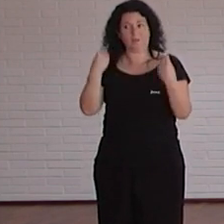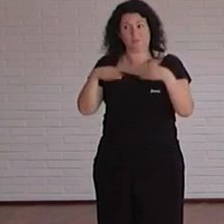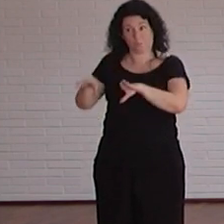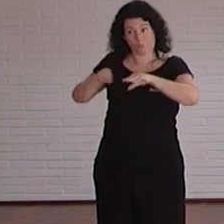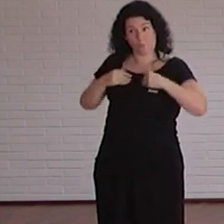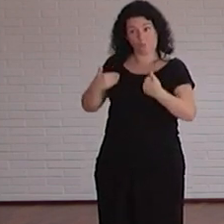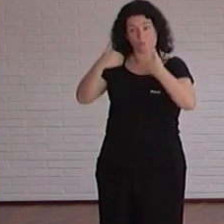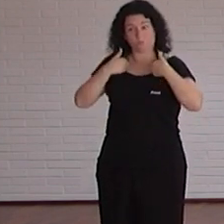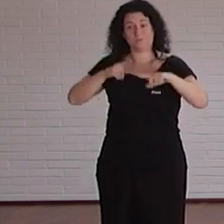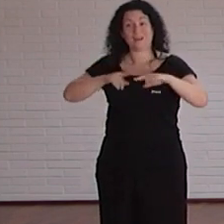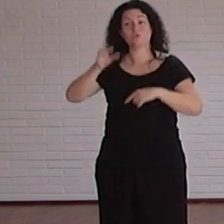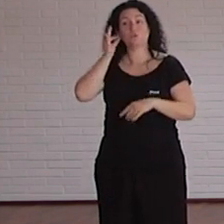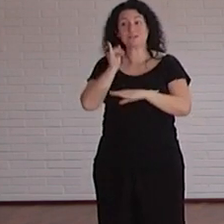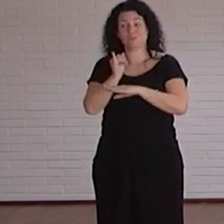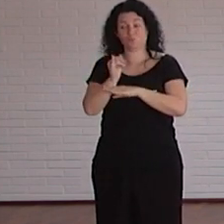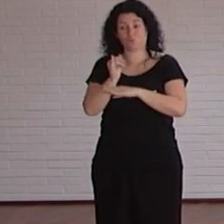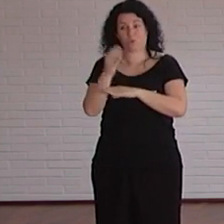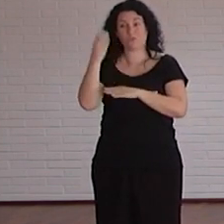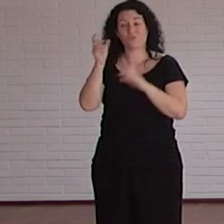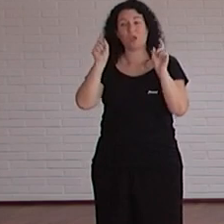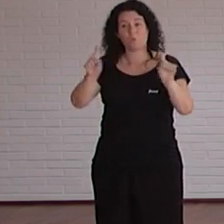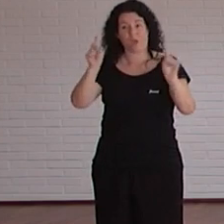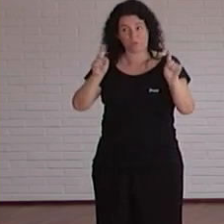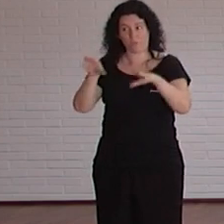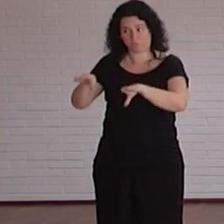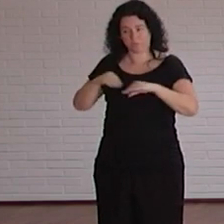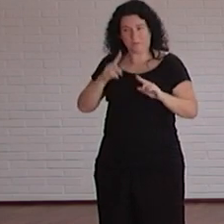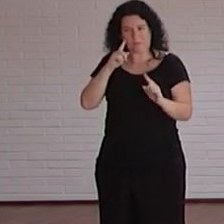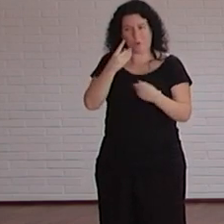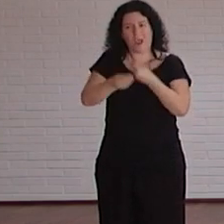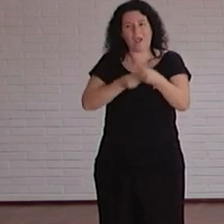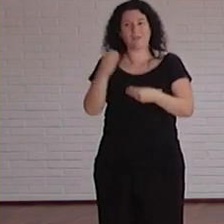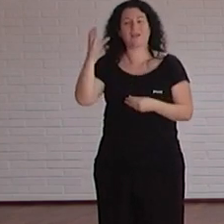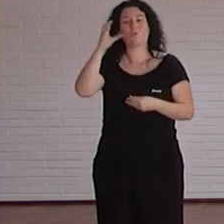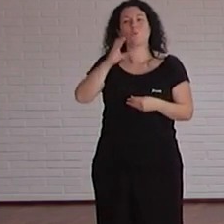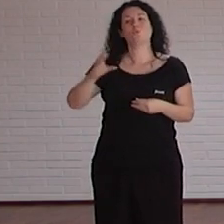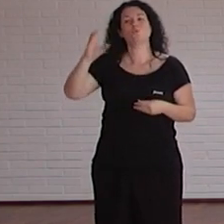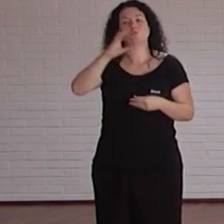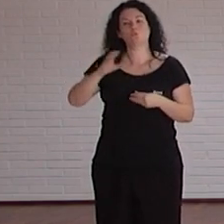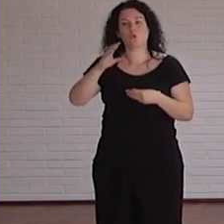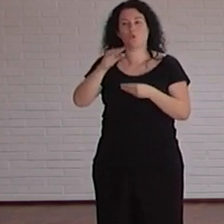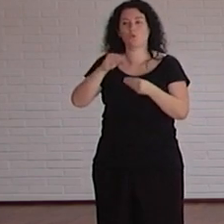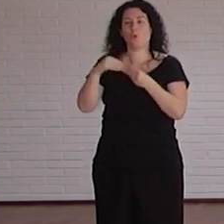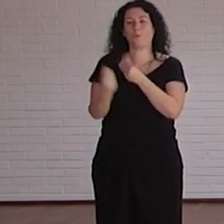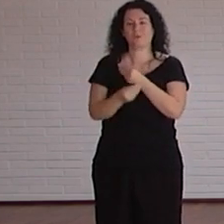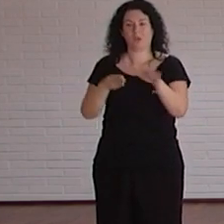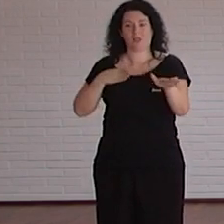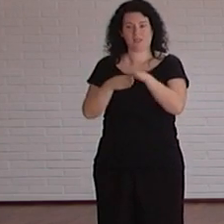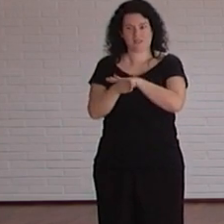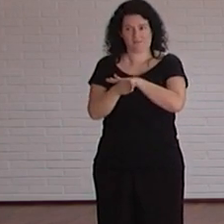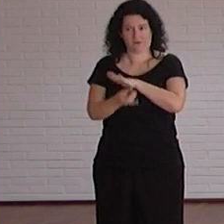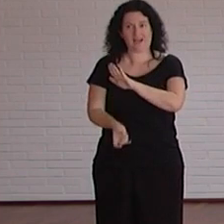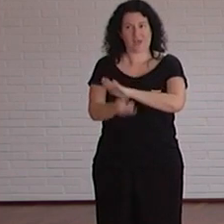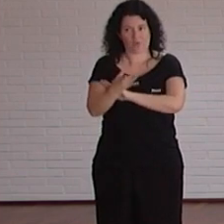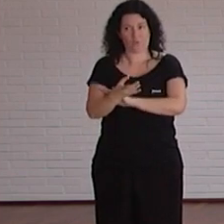directora de institución de ciencias de la educación fue hacer el curso de creación de documentos accesibles cual